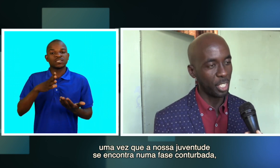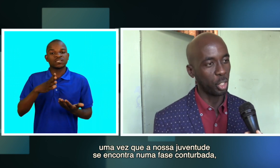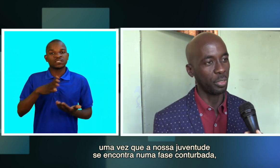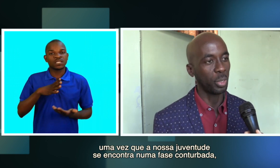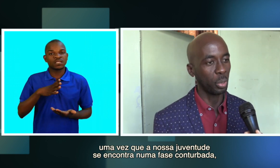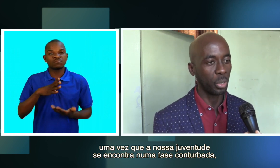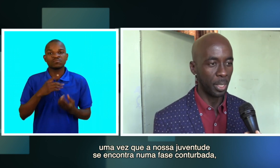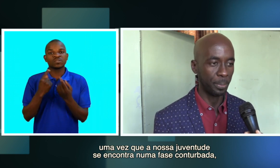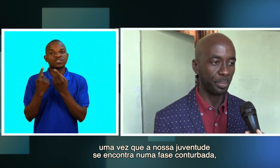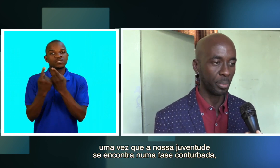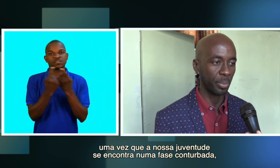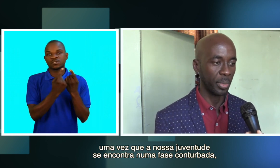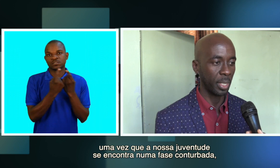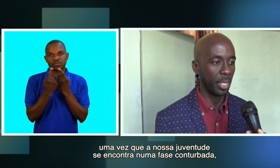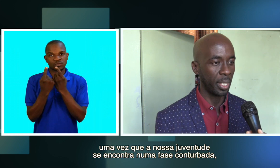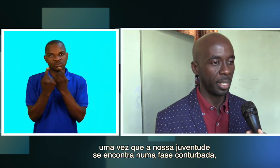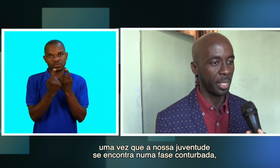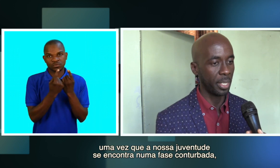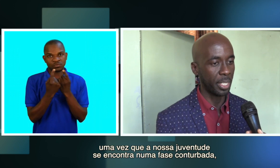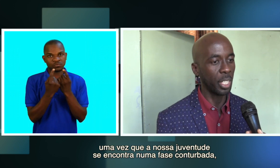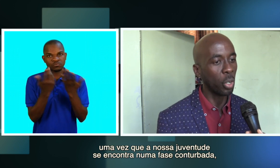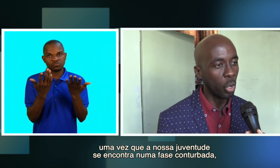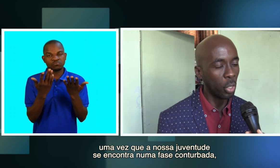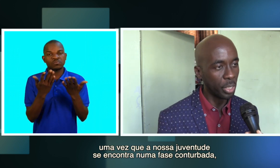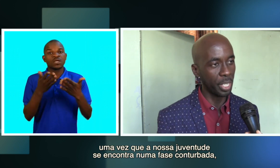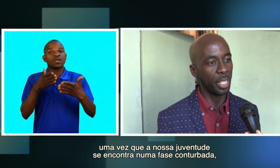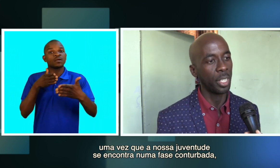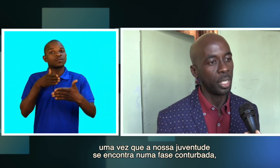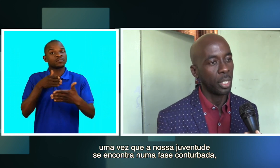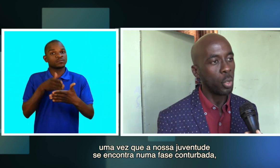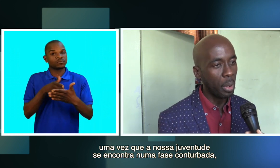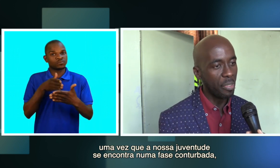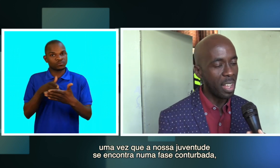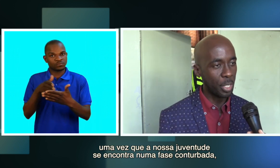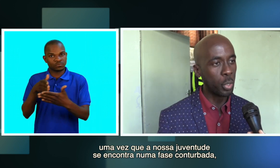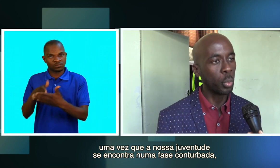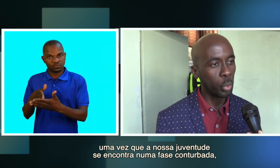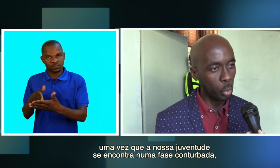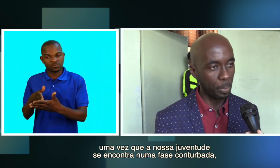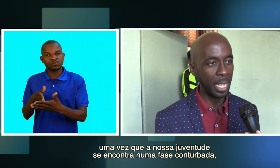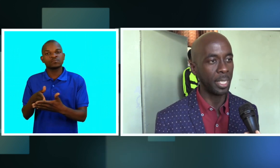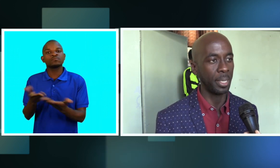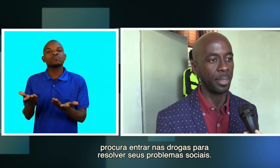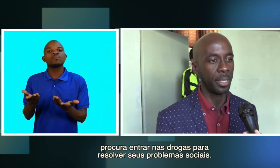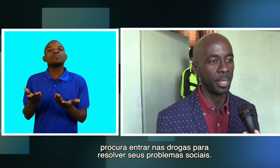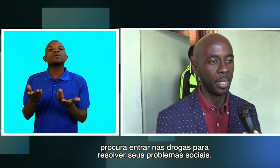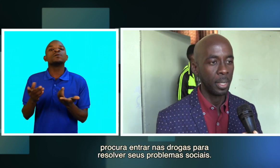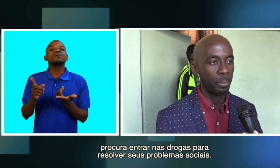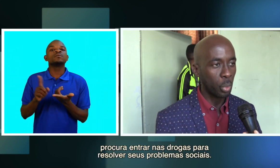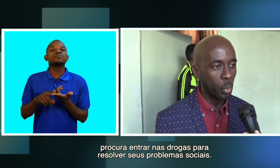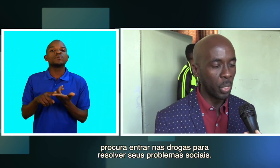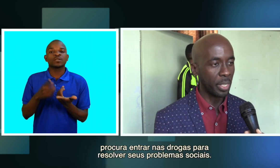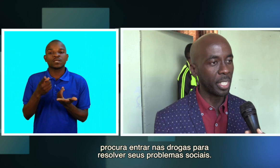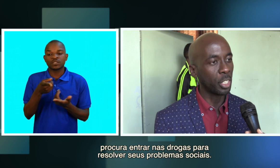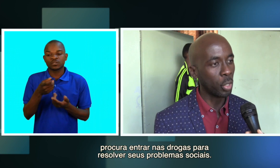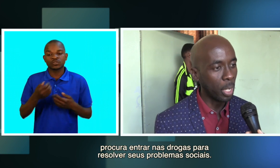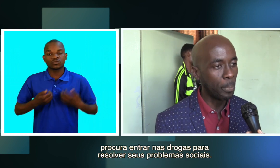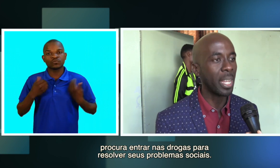juventude se encontre numa fase conturbada, procurem entrar nas drogas para